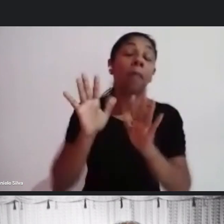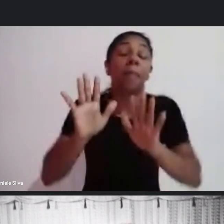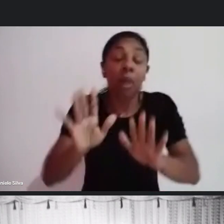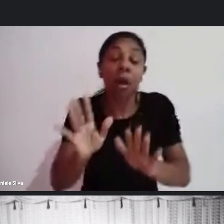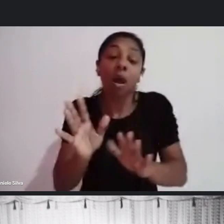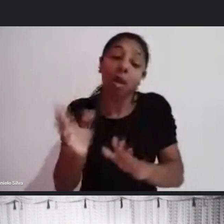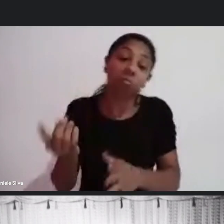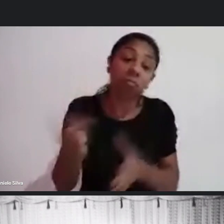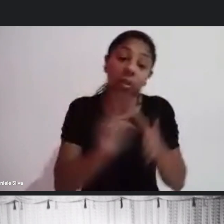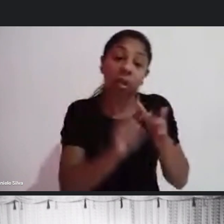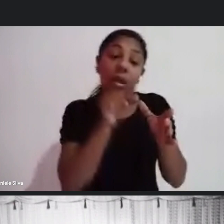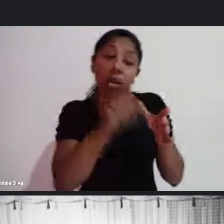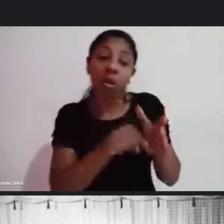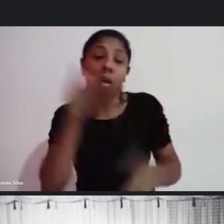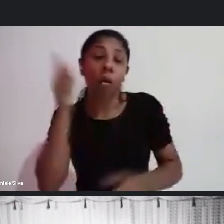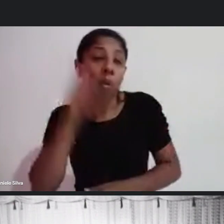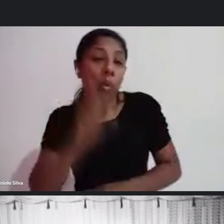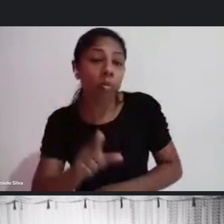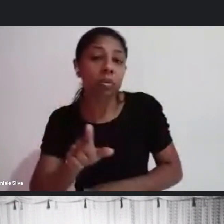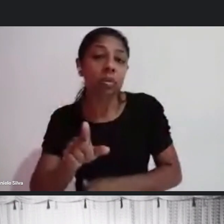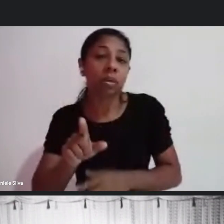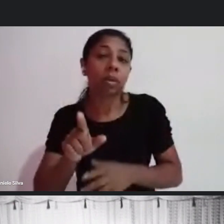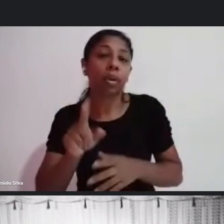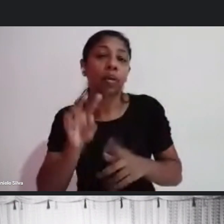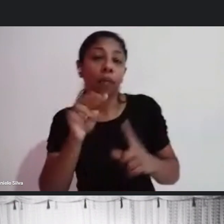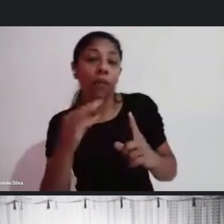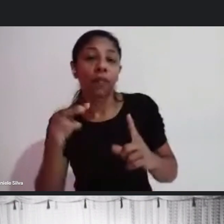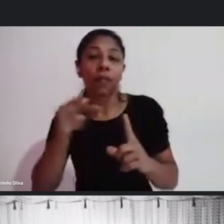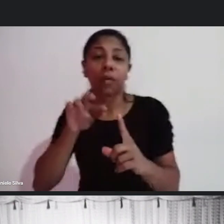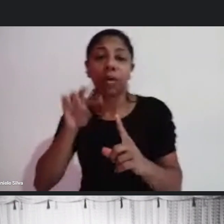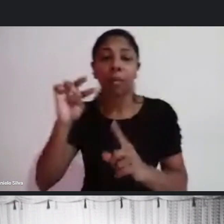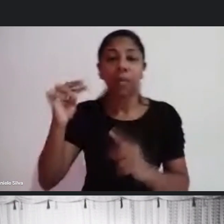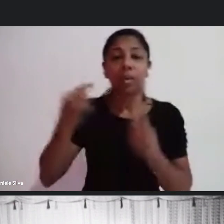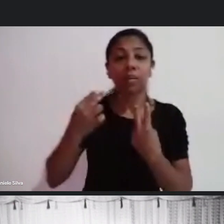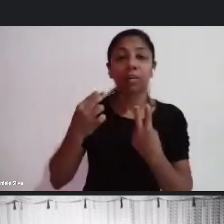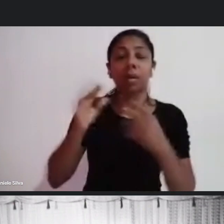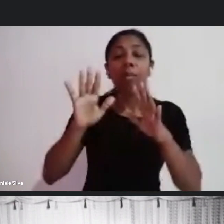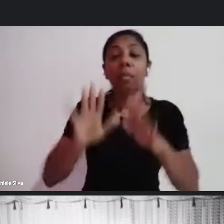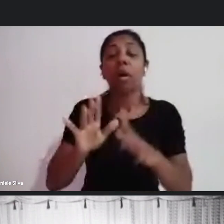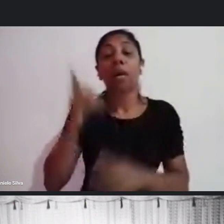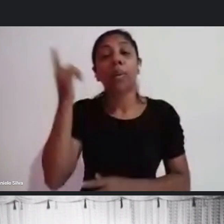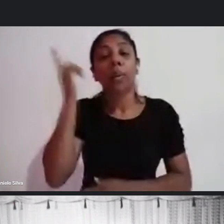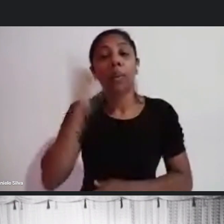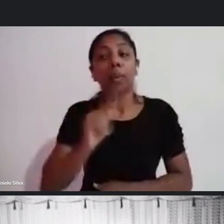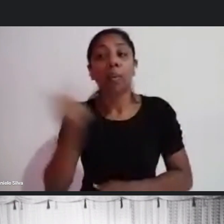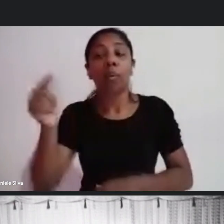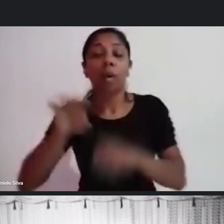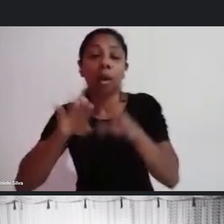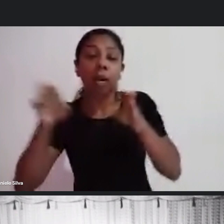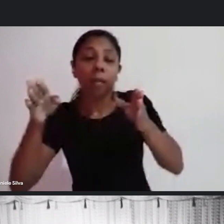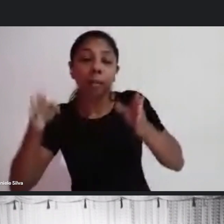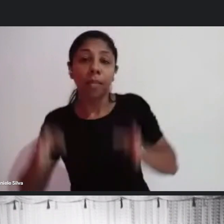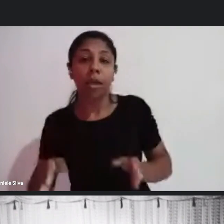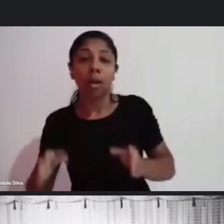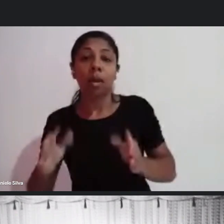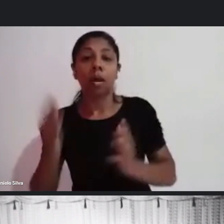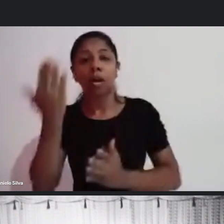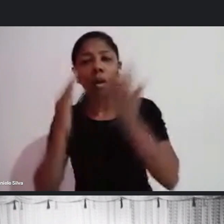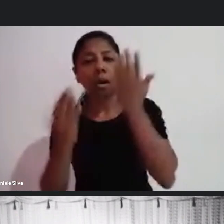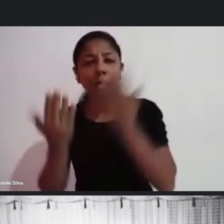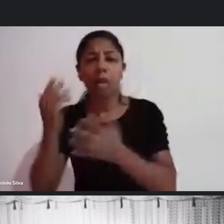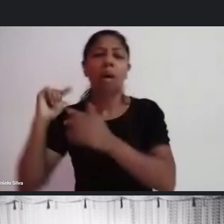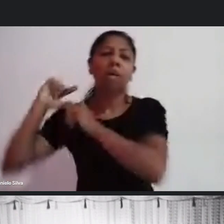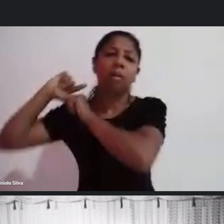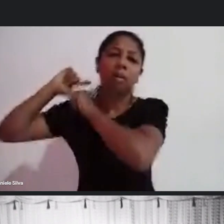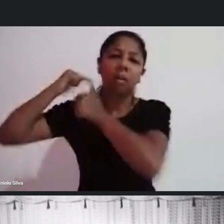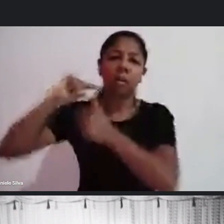conseguindo se viabilizar. Mas nós tínhamos a outra banda do Carnaval, que é o, digamos assim, Carnaval mais tradicional, de